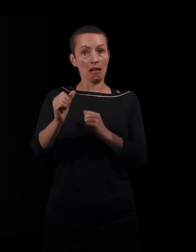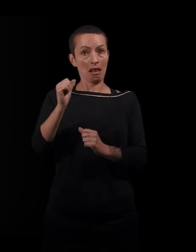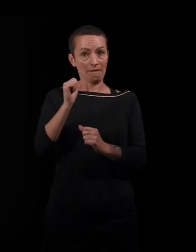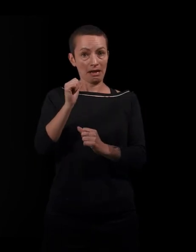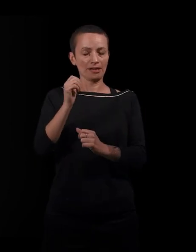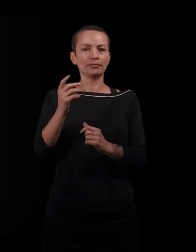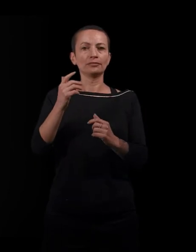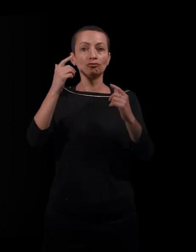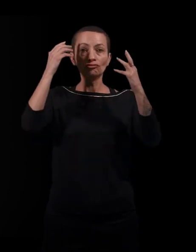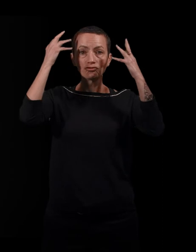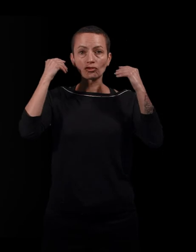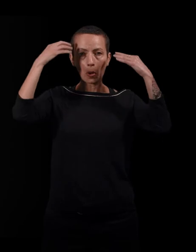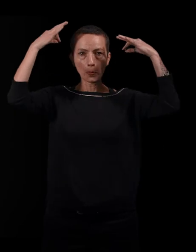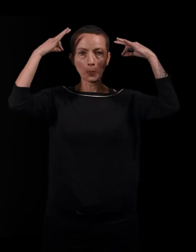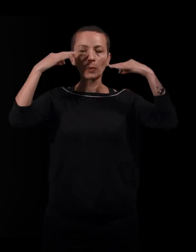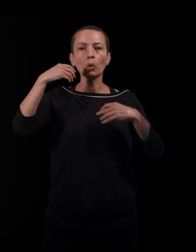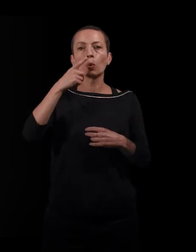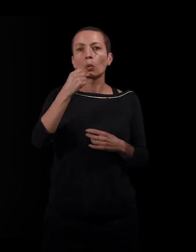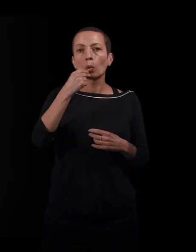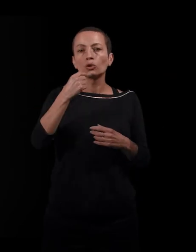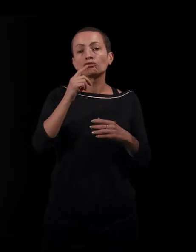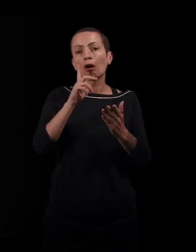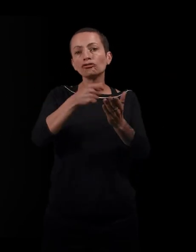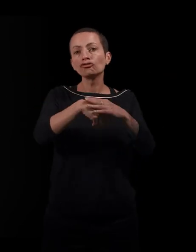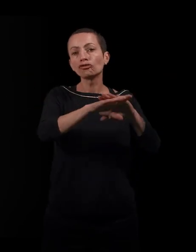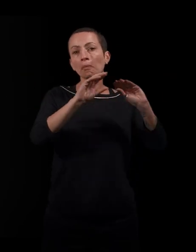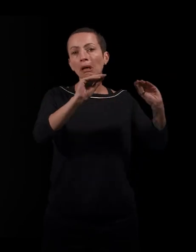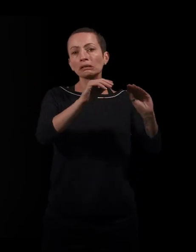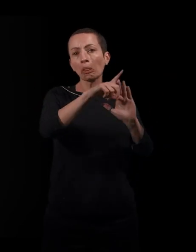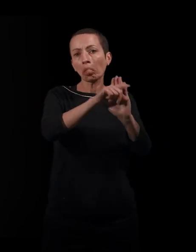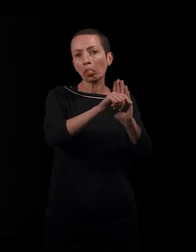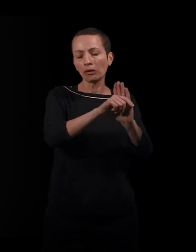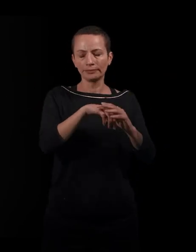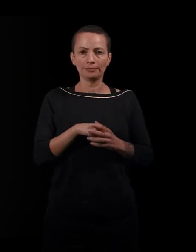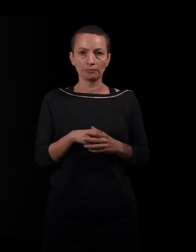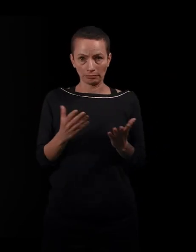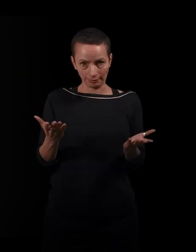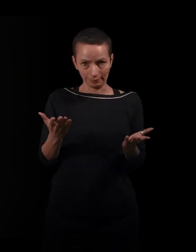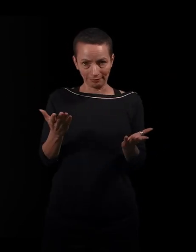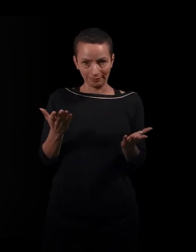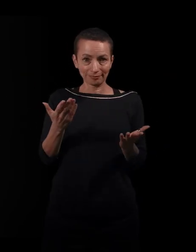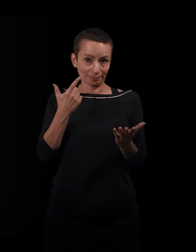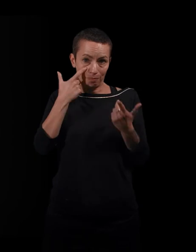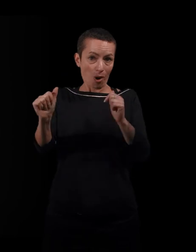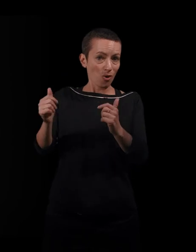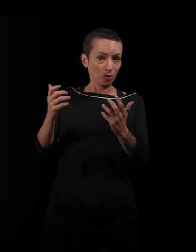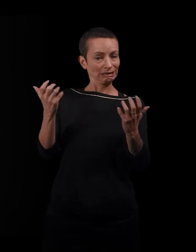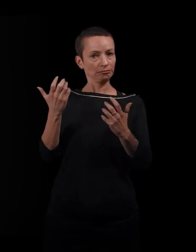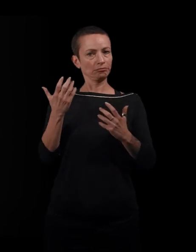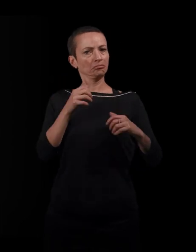à une teinture rouge, unique, couleur, en promotion au Félix Potin. Il y quand même cette idée qu'il faut résister aussi à la